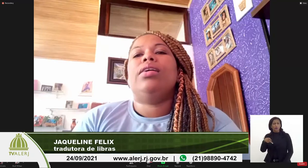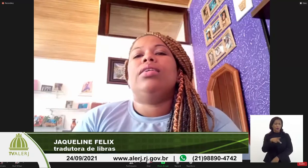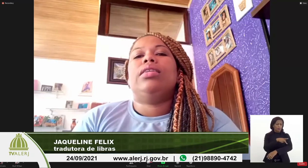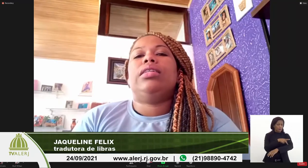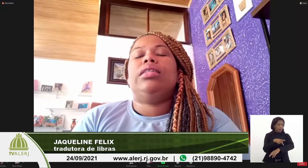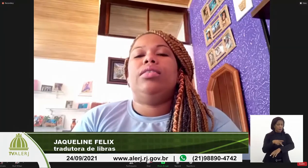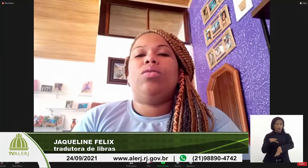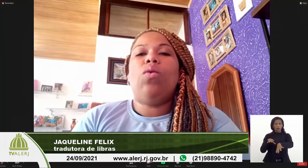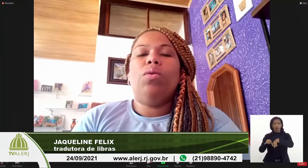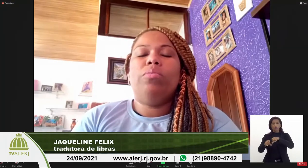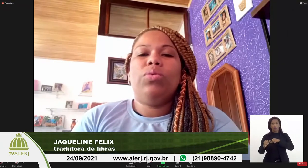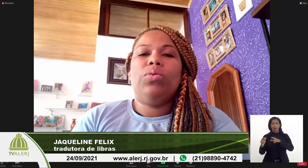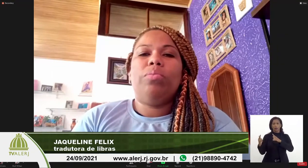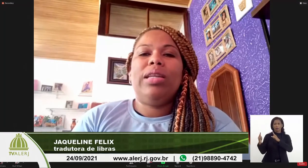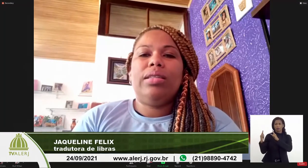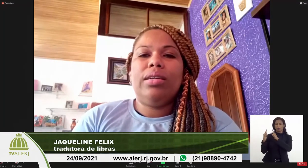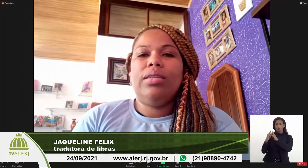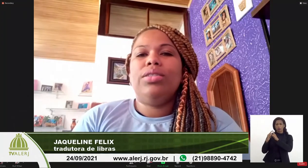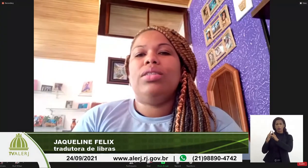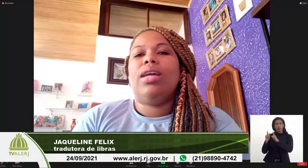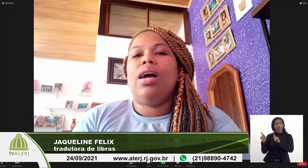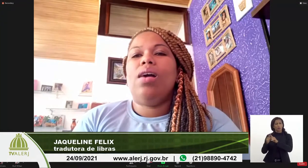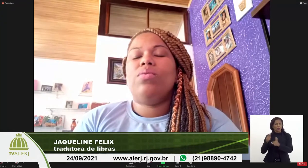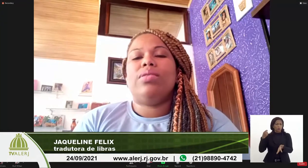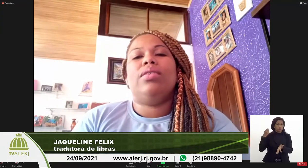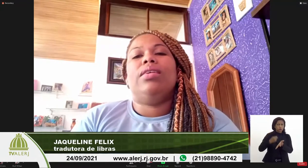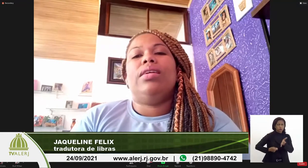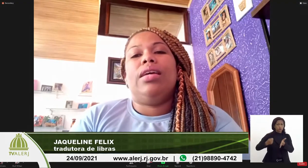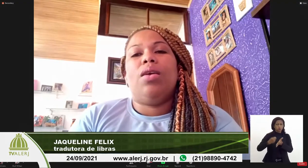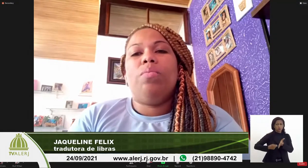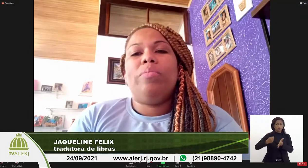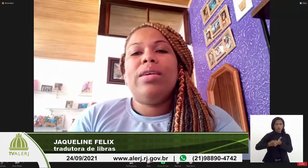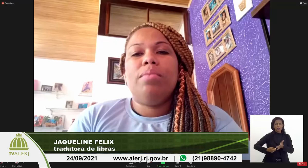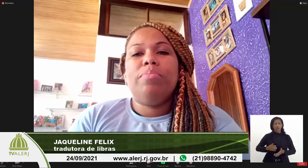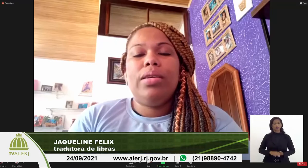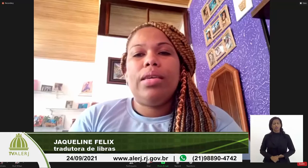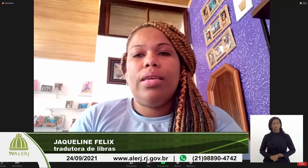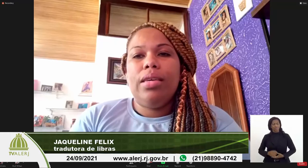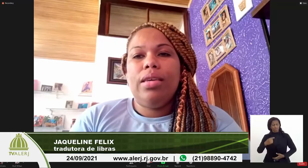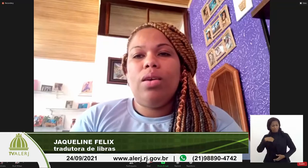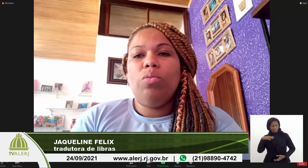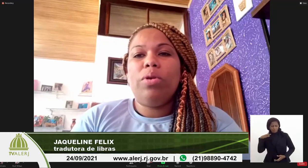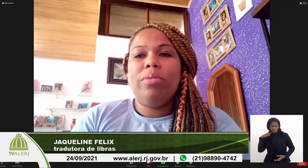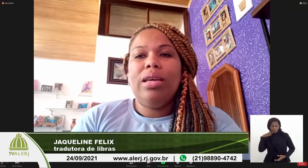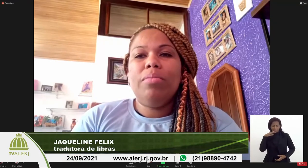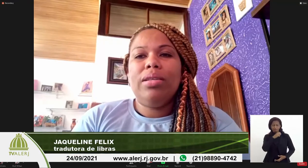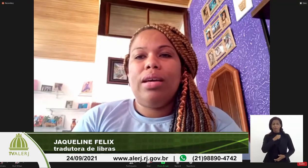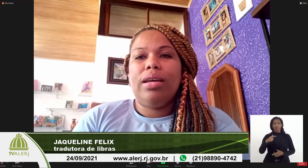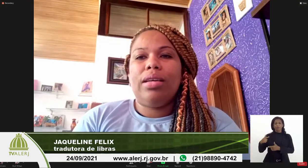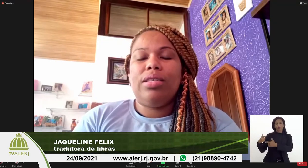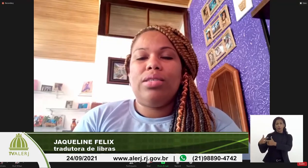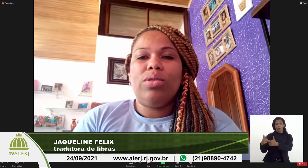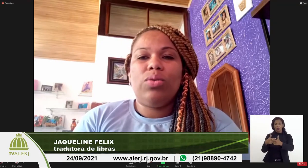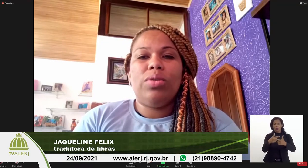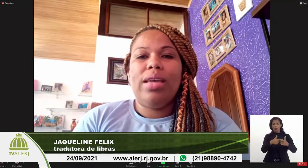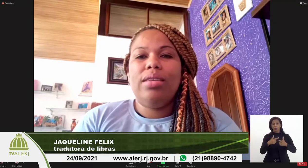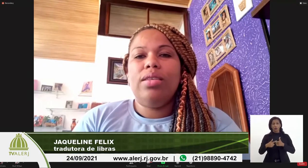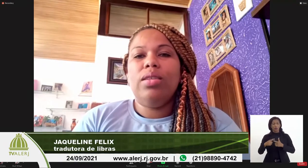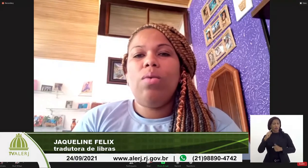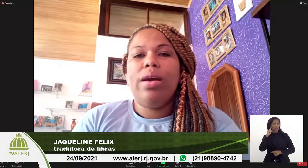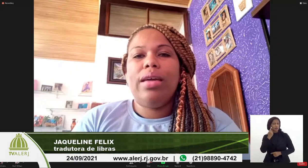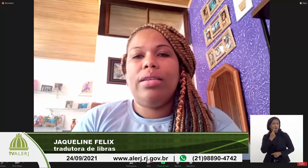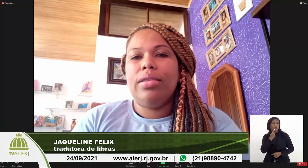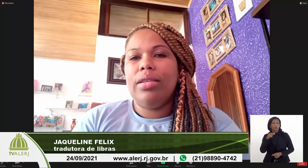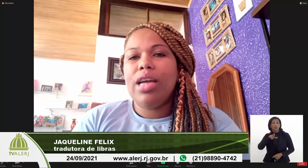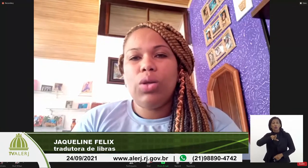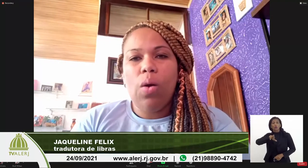e como militante na causa, eu percebi que o problema da questão da surdez,